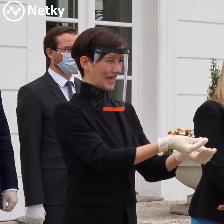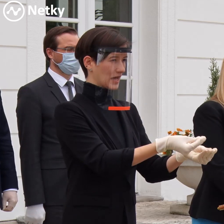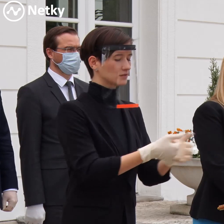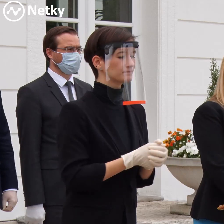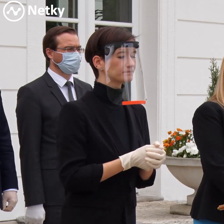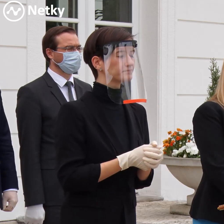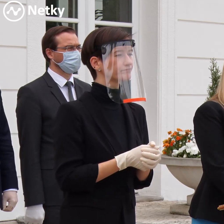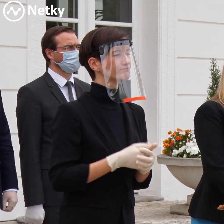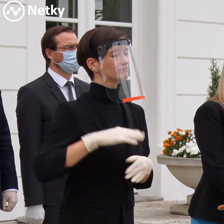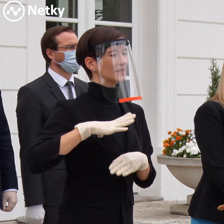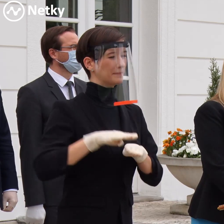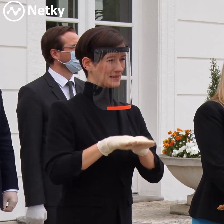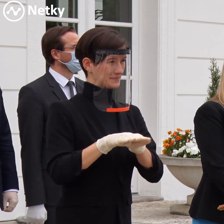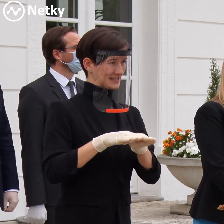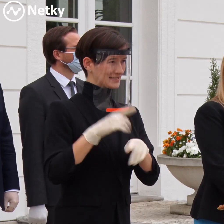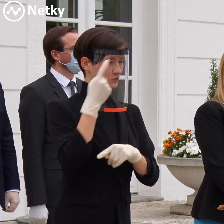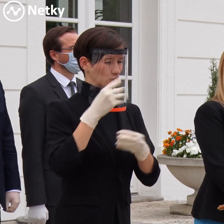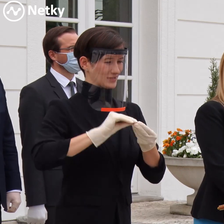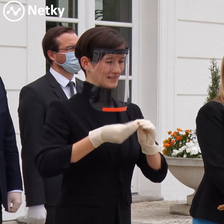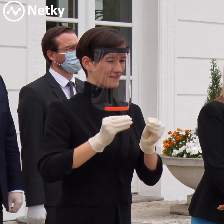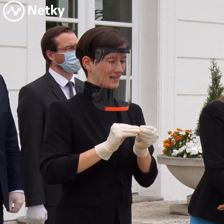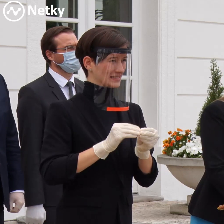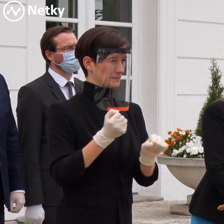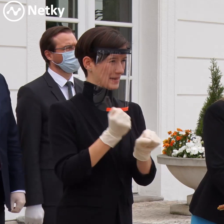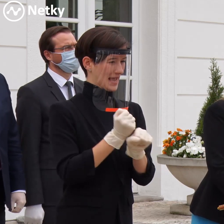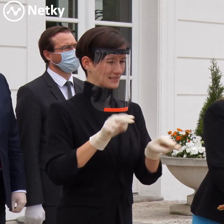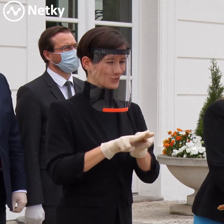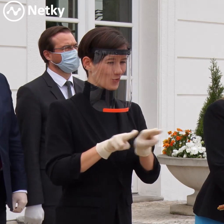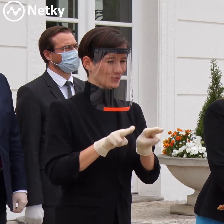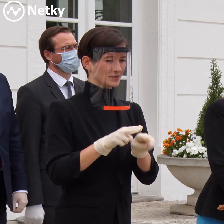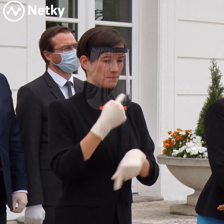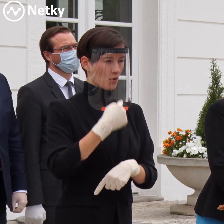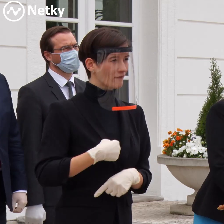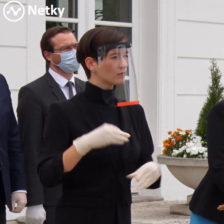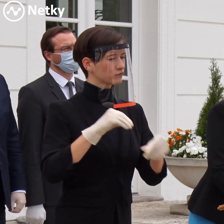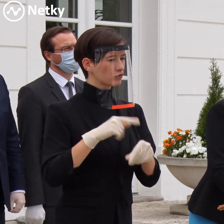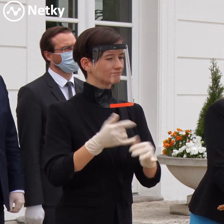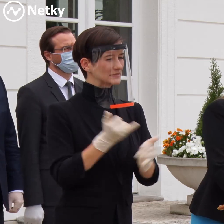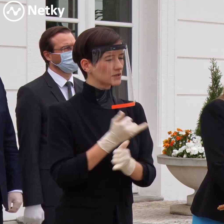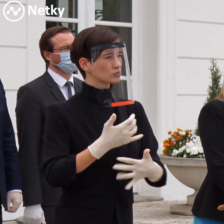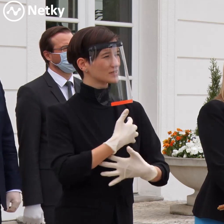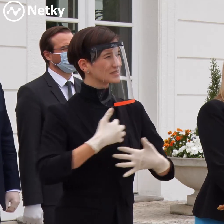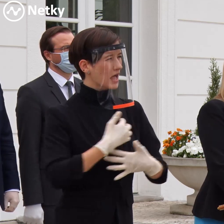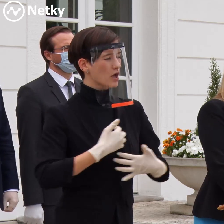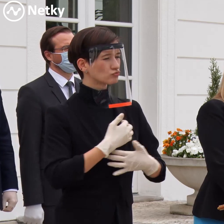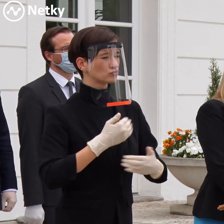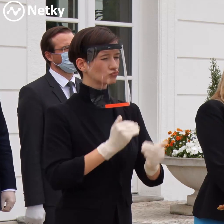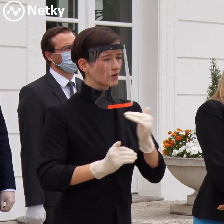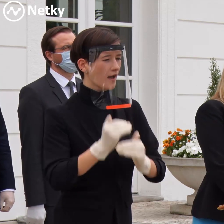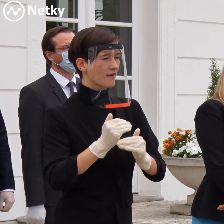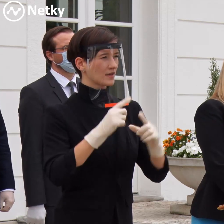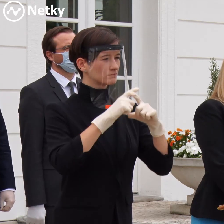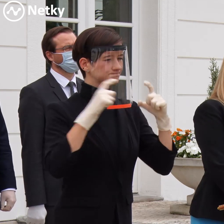uistenie od pána ministra sociálnych vecí, že samozrejme jednak robia to, čo je v medziach možného vzhľadom na zásoby, ktoré sú k